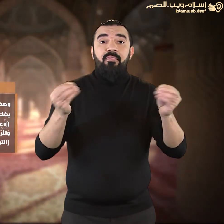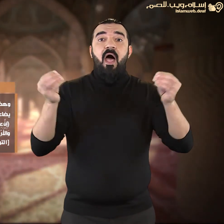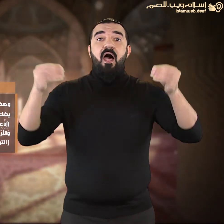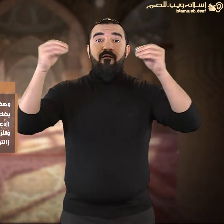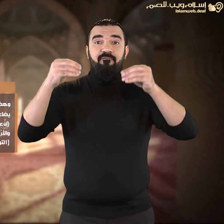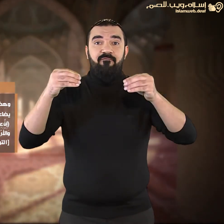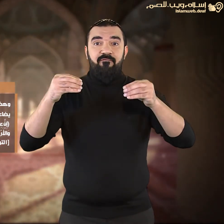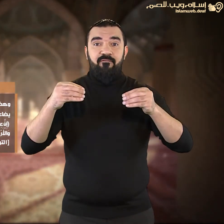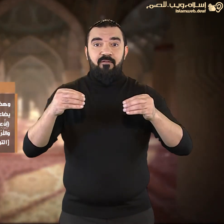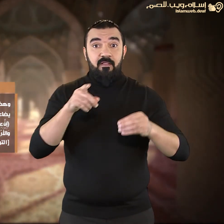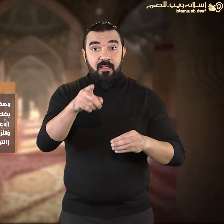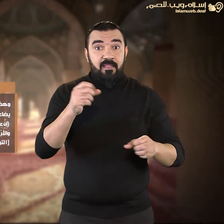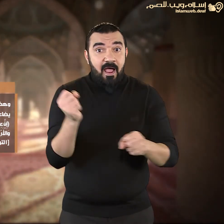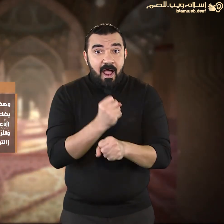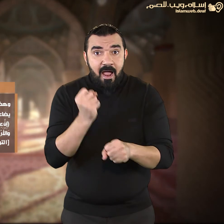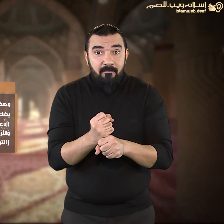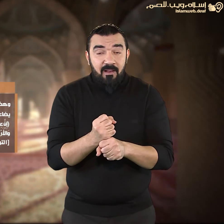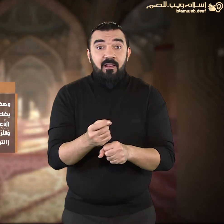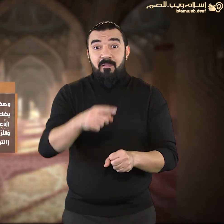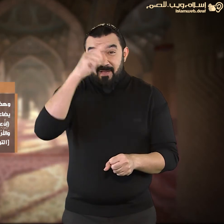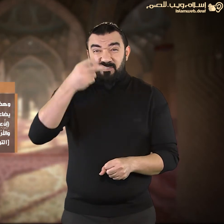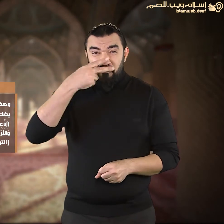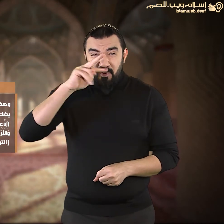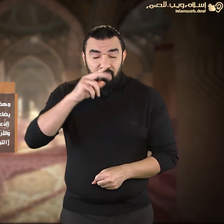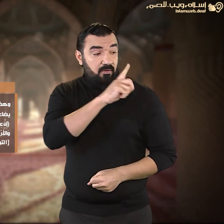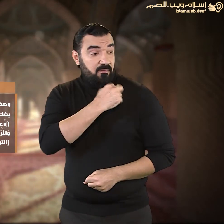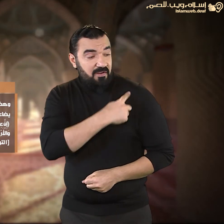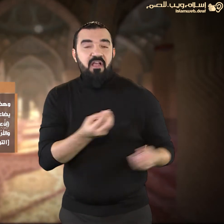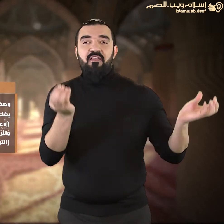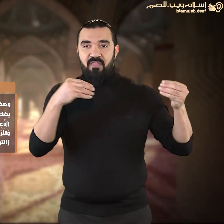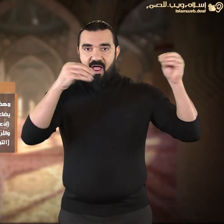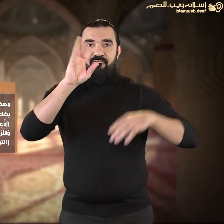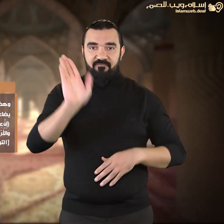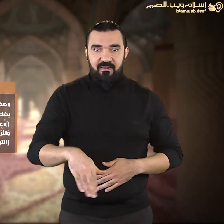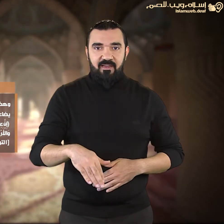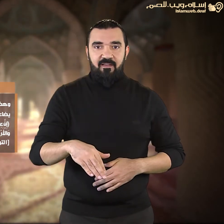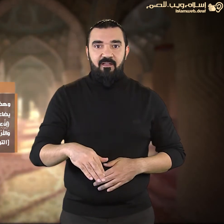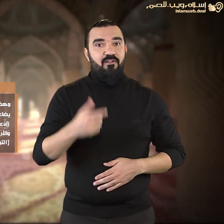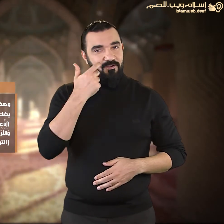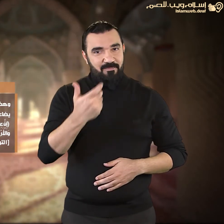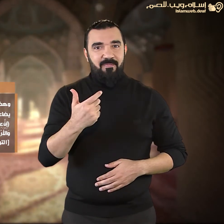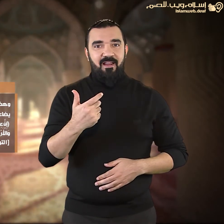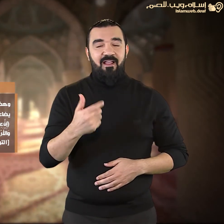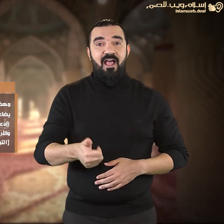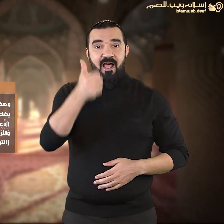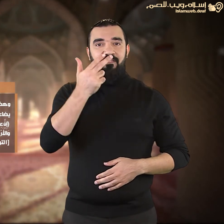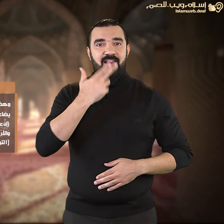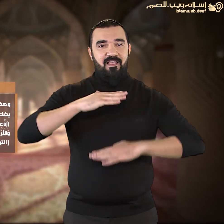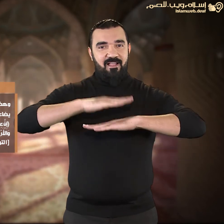ذكره أهل العلم استنادا لقوله تعالى إن عدة الشهور عند الله إثنى